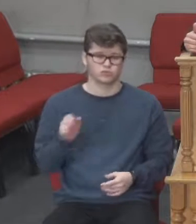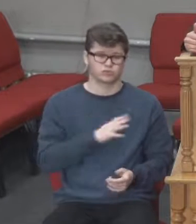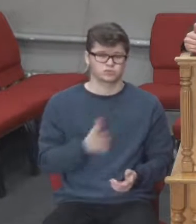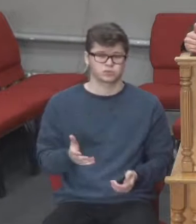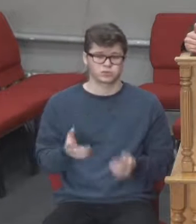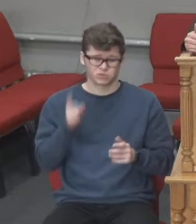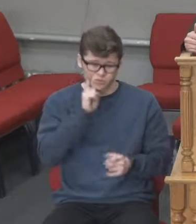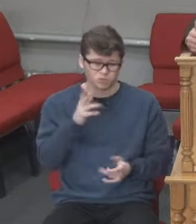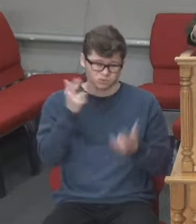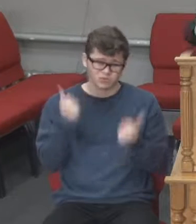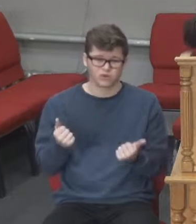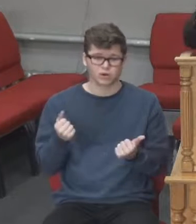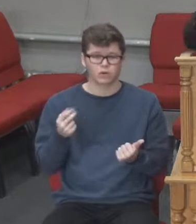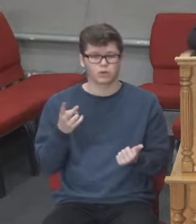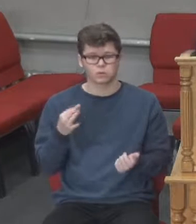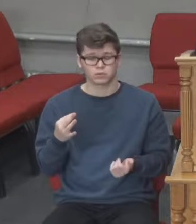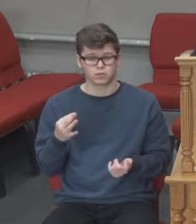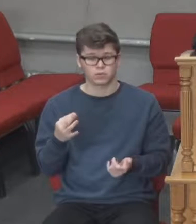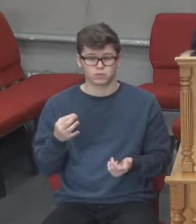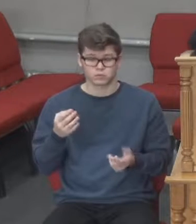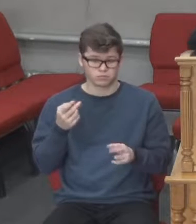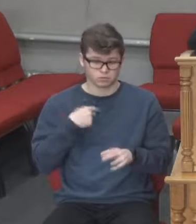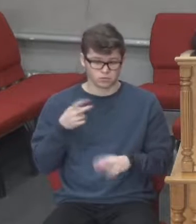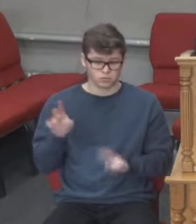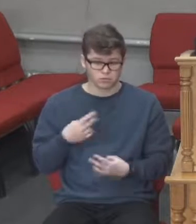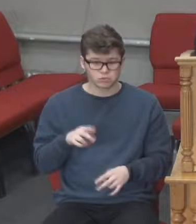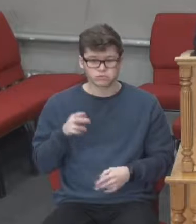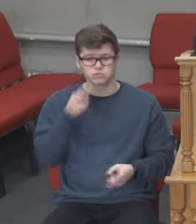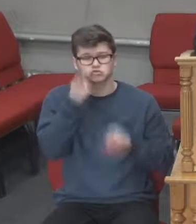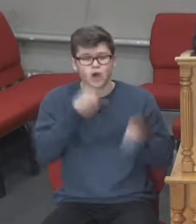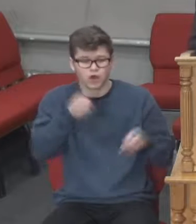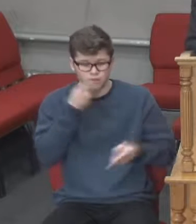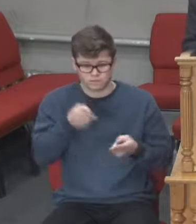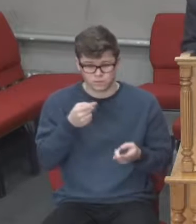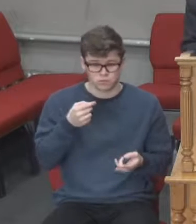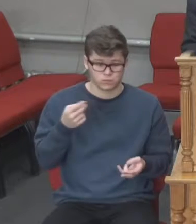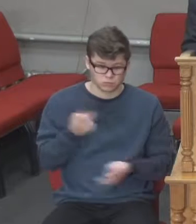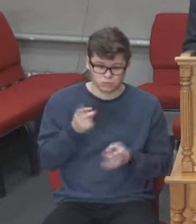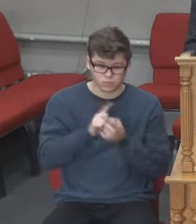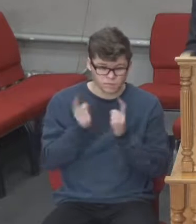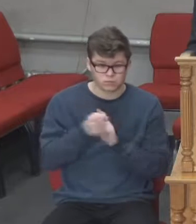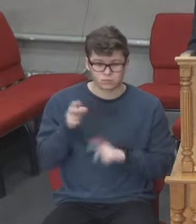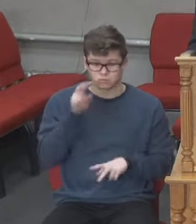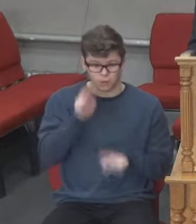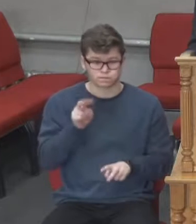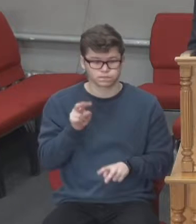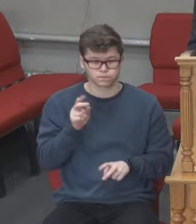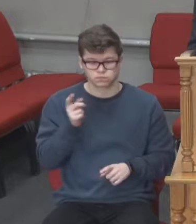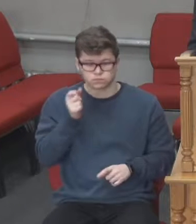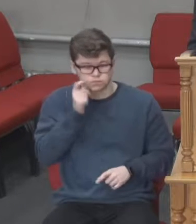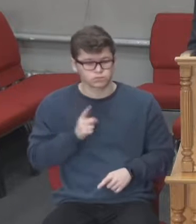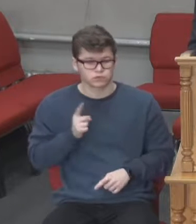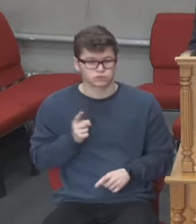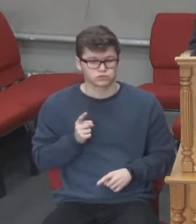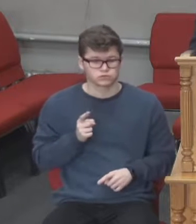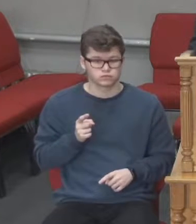роботи, але ми не розслабляємося, ми пильнуємо. Наш меч, він при нашому стигні.